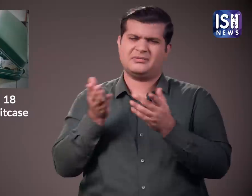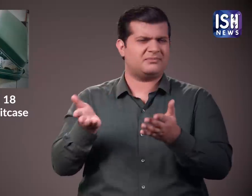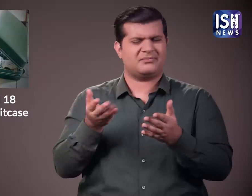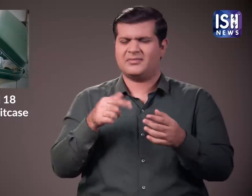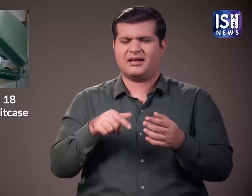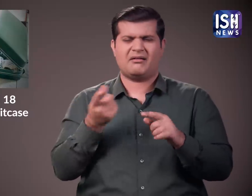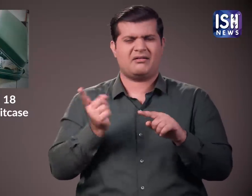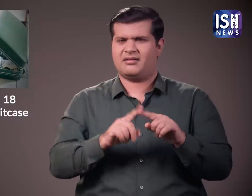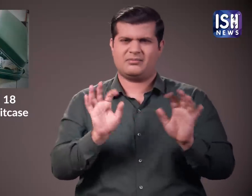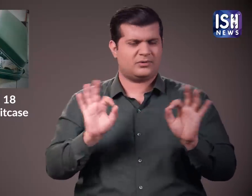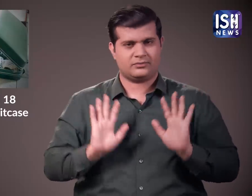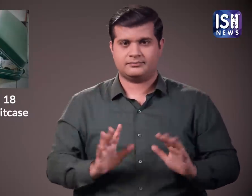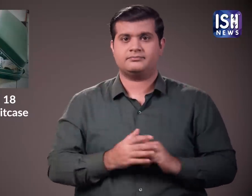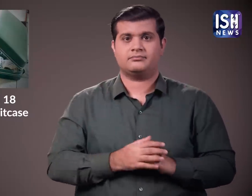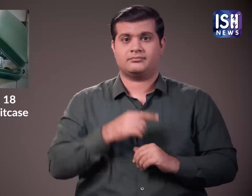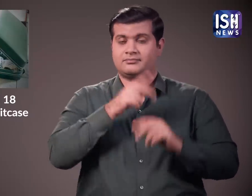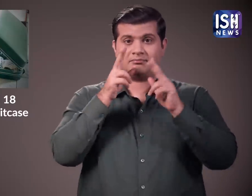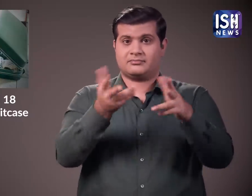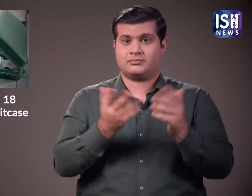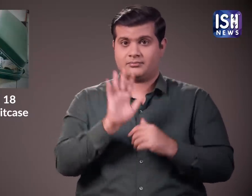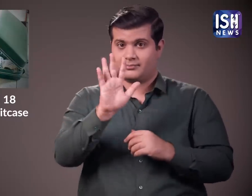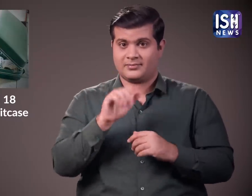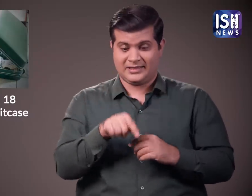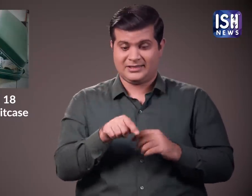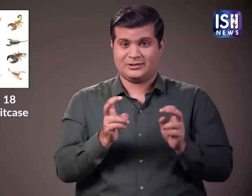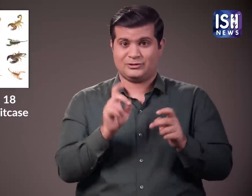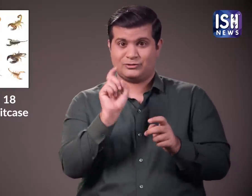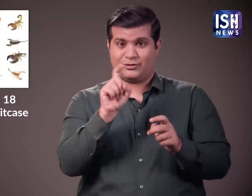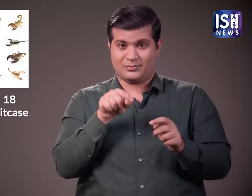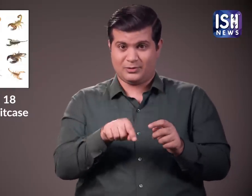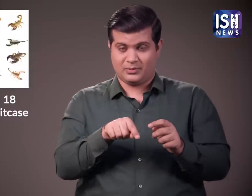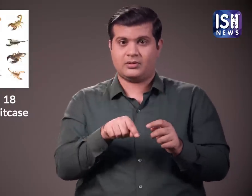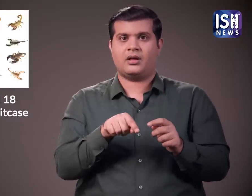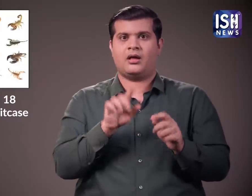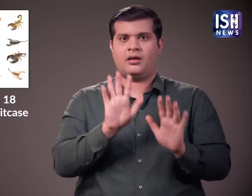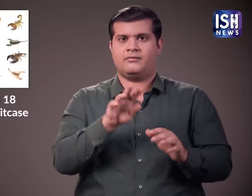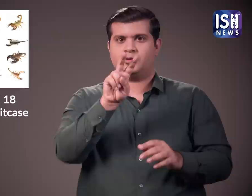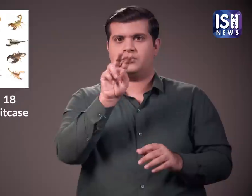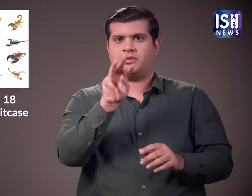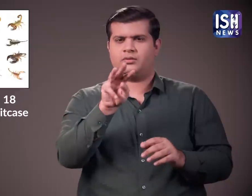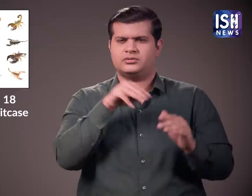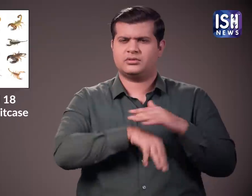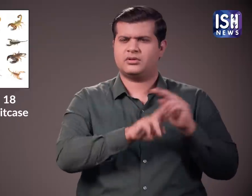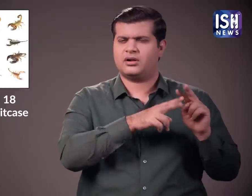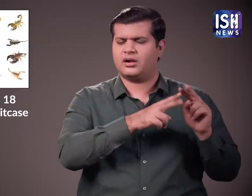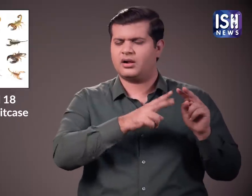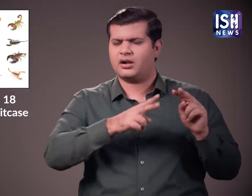हुआ। बिच्चुओं की लगबग 2000 अलग अलग प्रजातियां है।